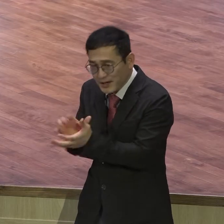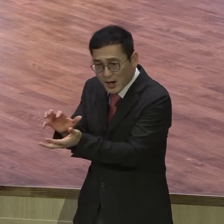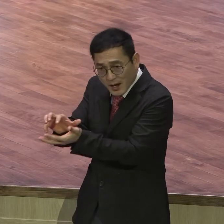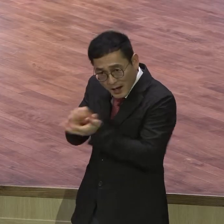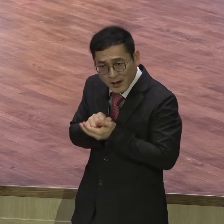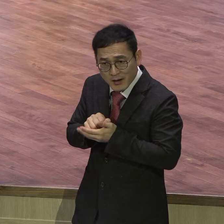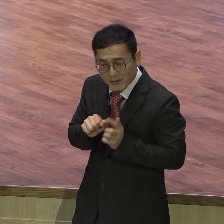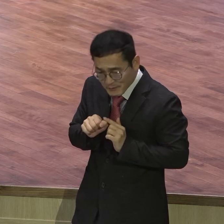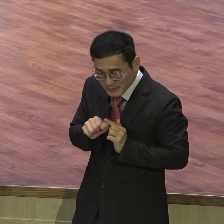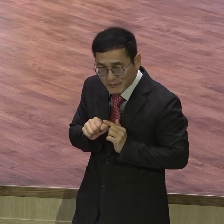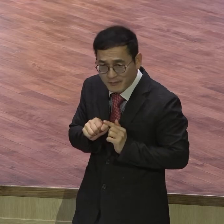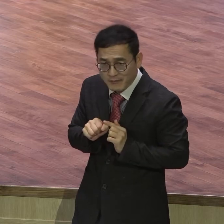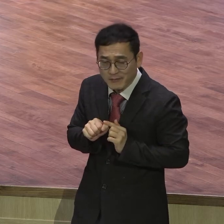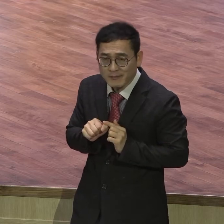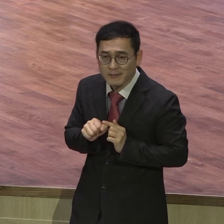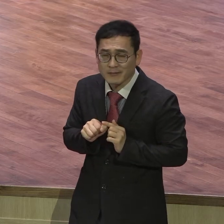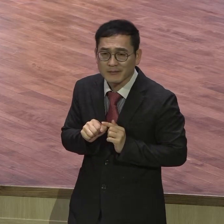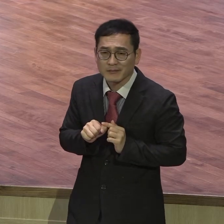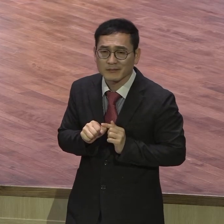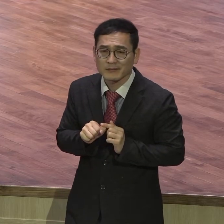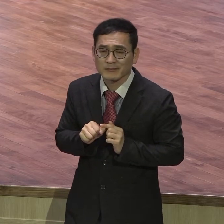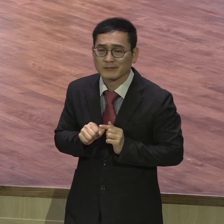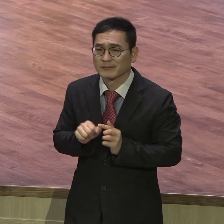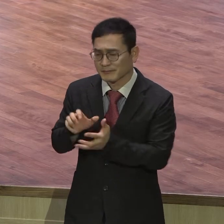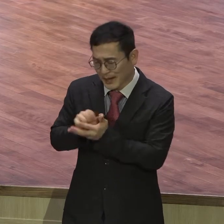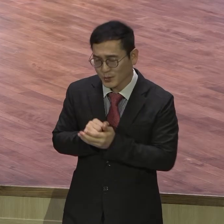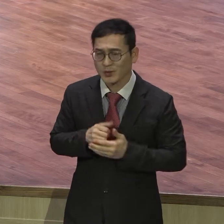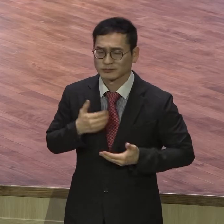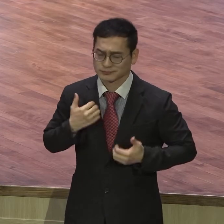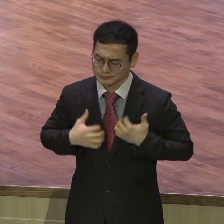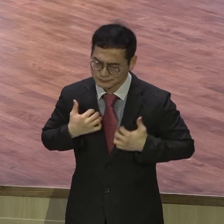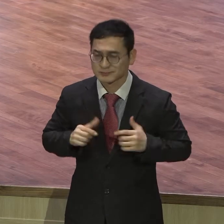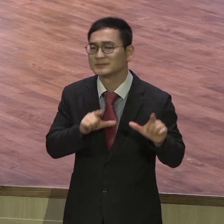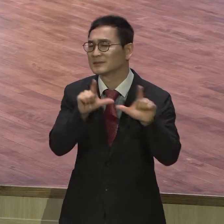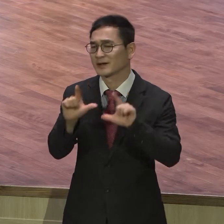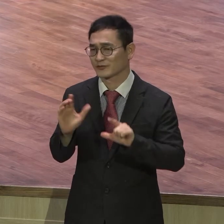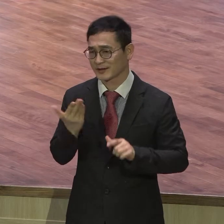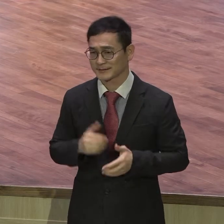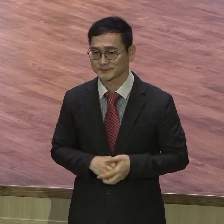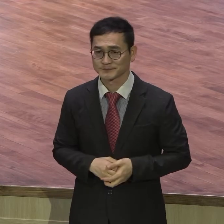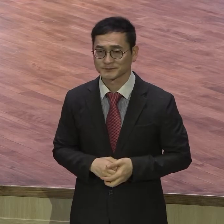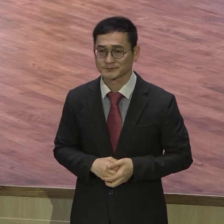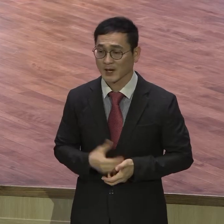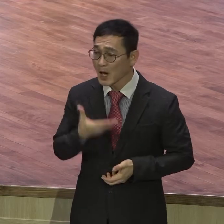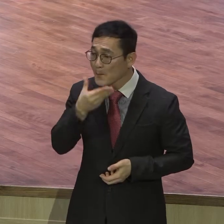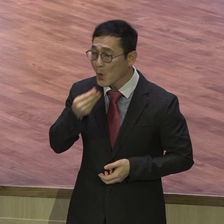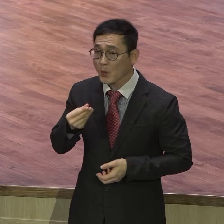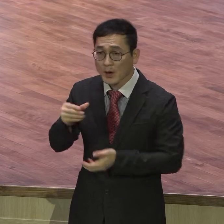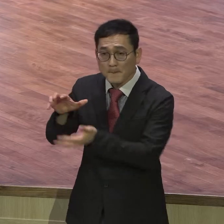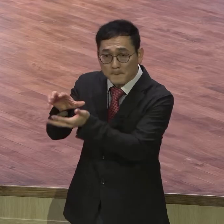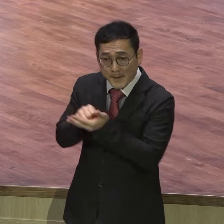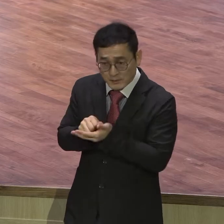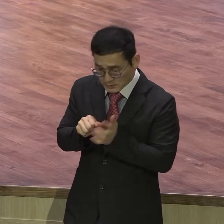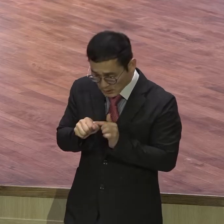내가 복을 받았는데 이 복을 받은 자가 어떻게 복을 누릴 것인가.